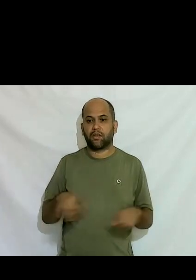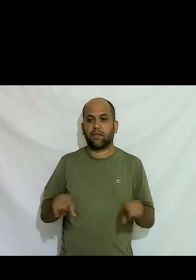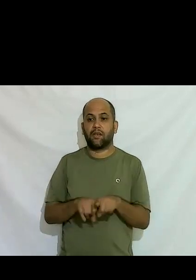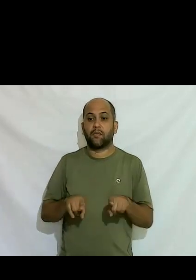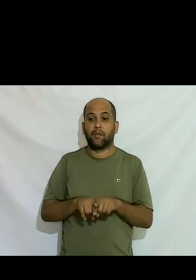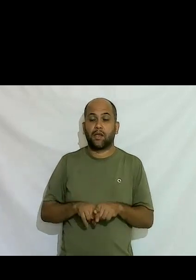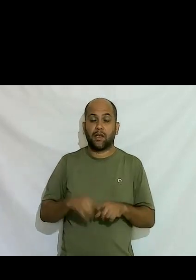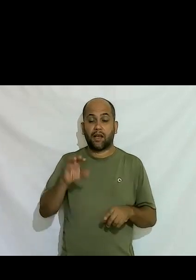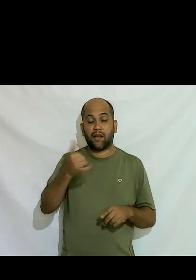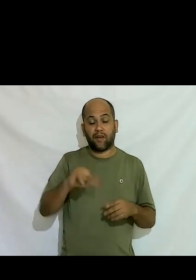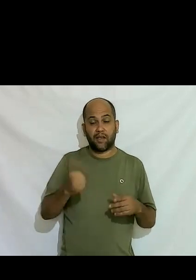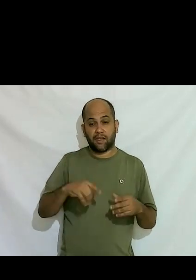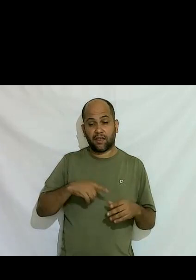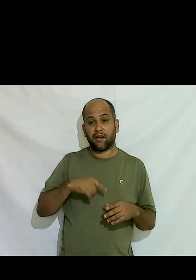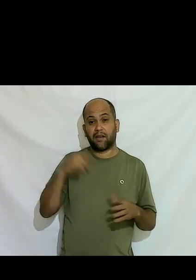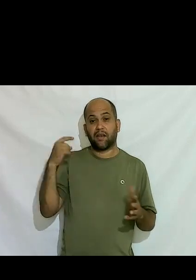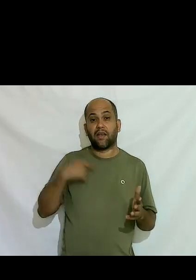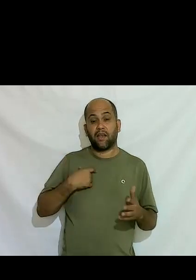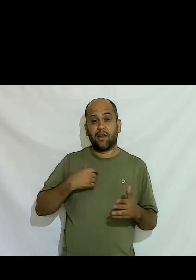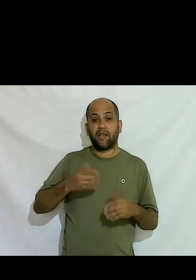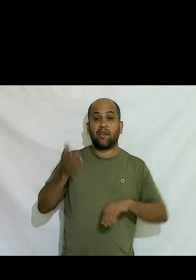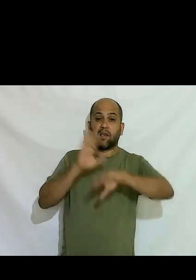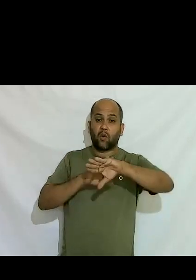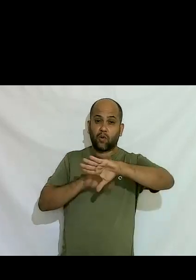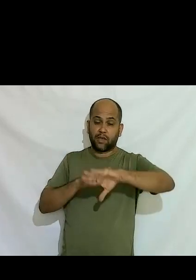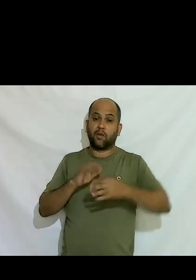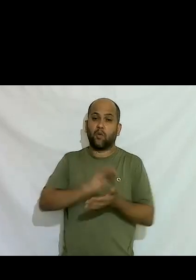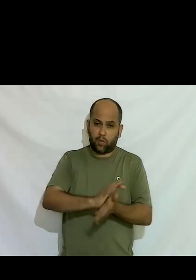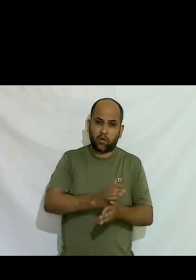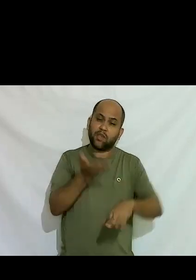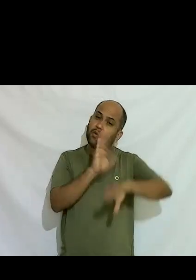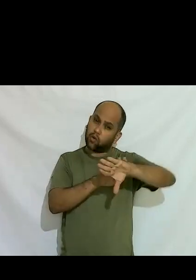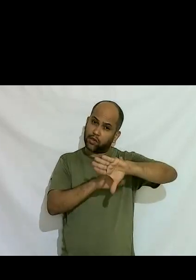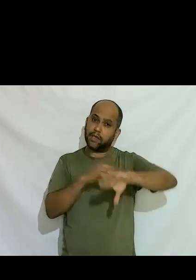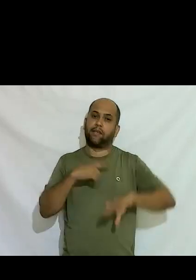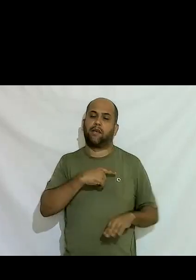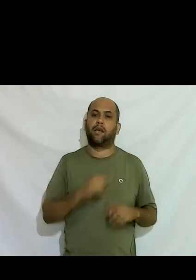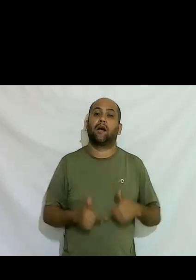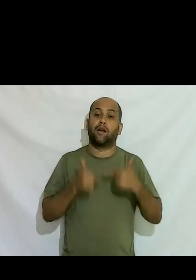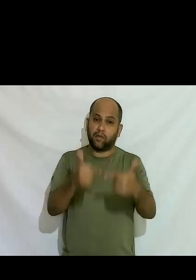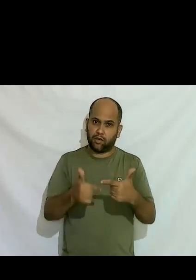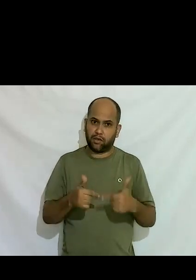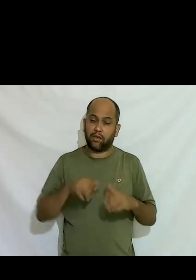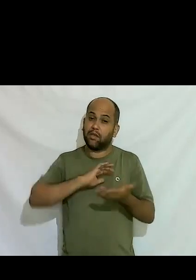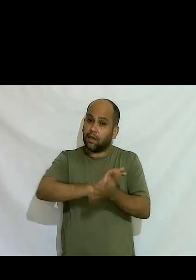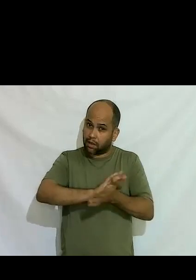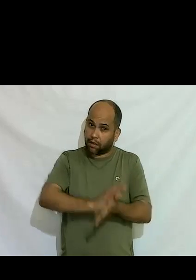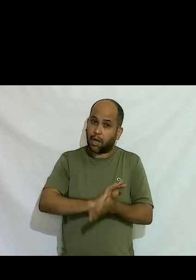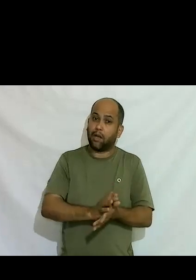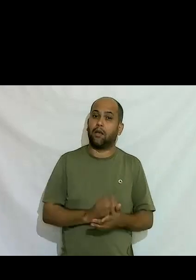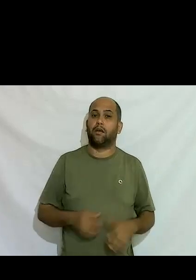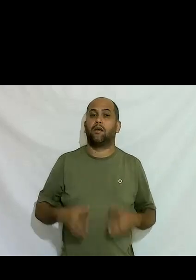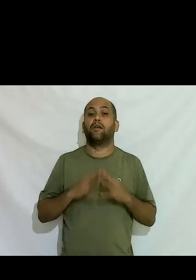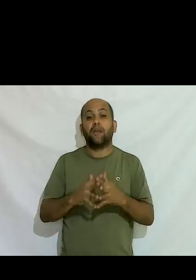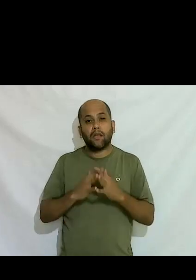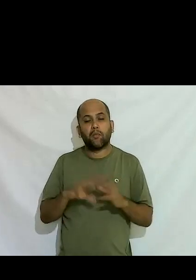inconscientes eles atuam esse preconceito que a gente tem atua impede né que determinados